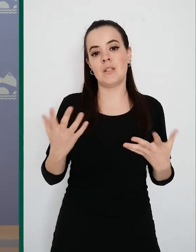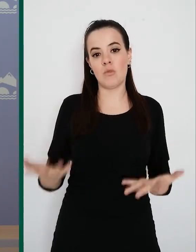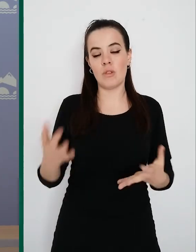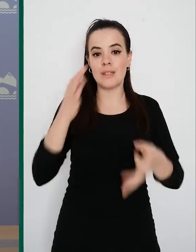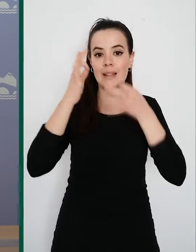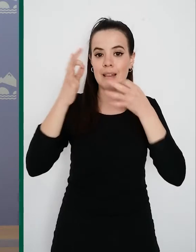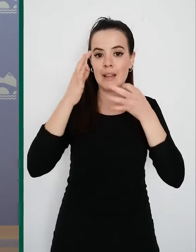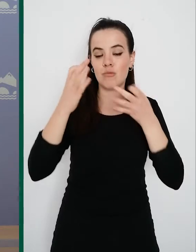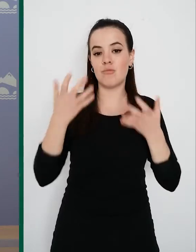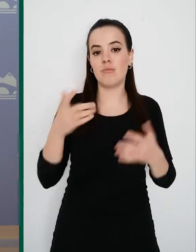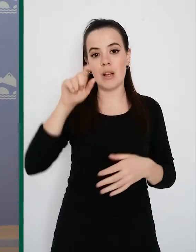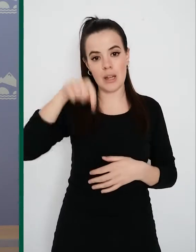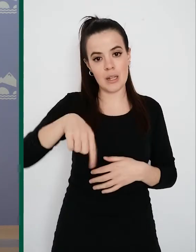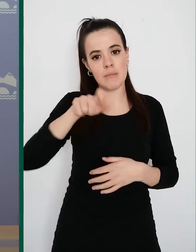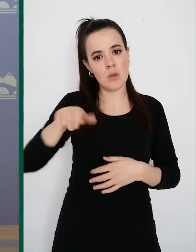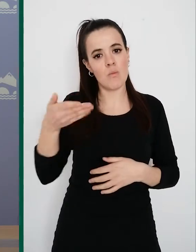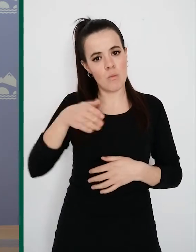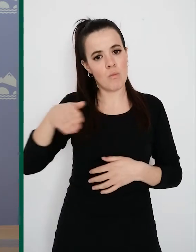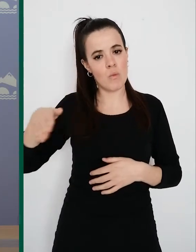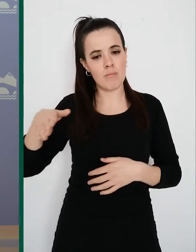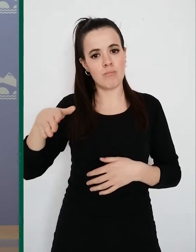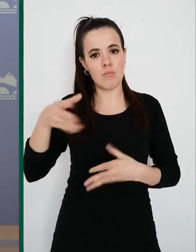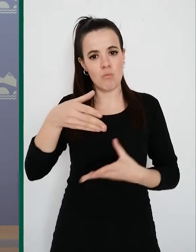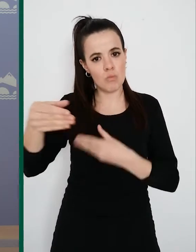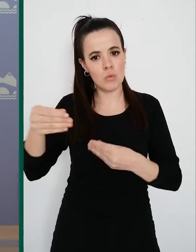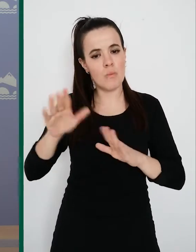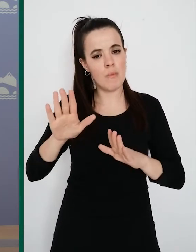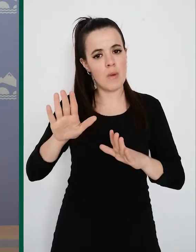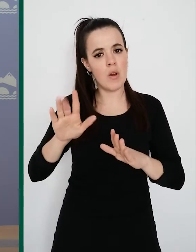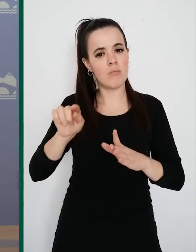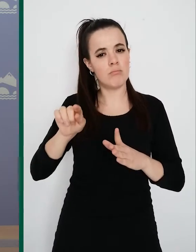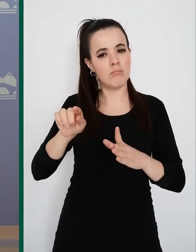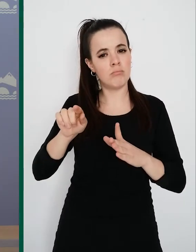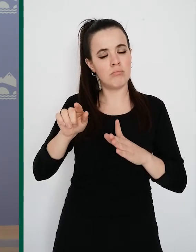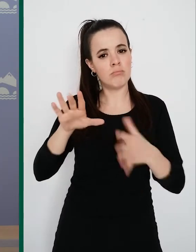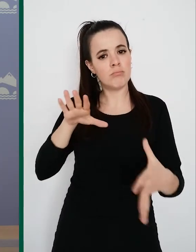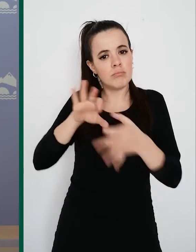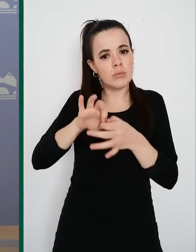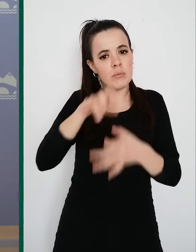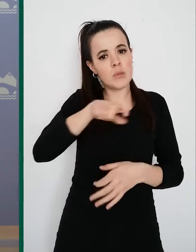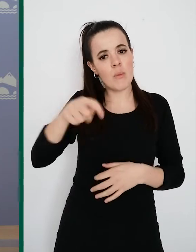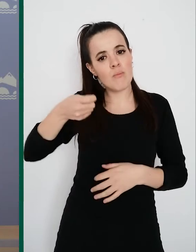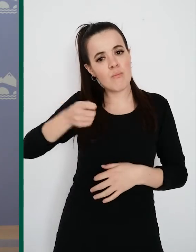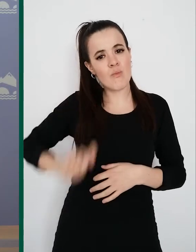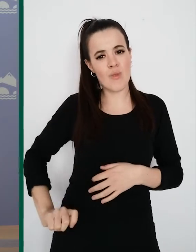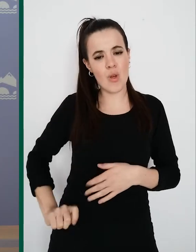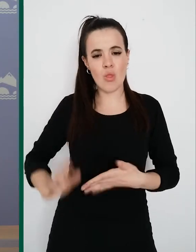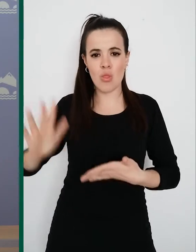incidencia en La Rioja, reflejan el excelente trabajo de todos los profesionales que están en todo este